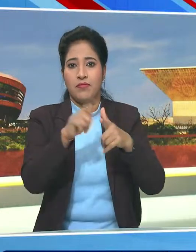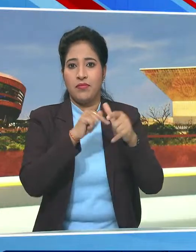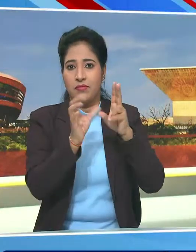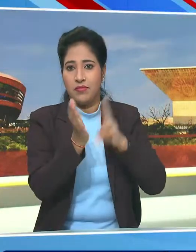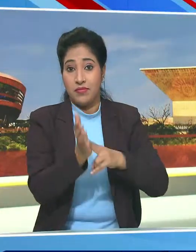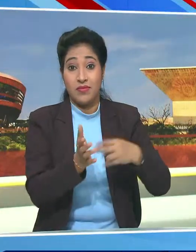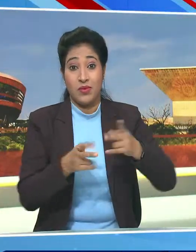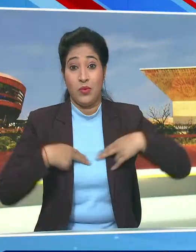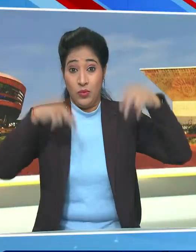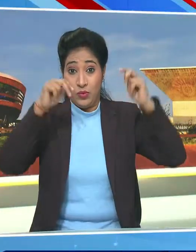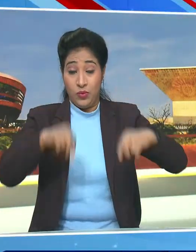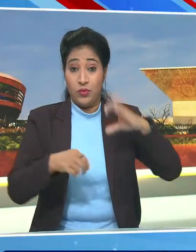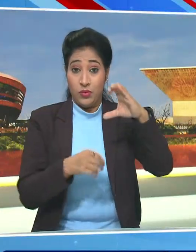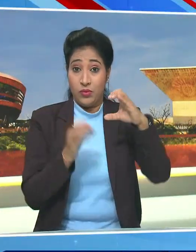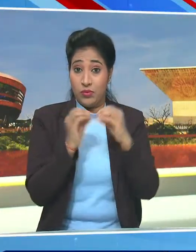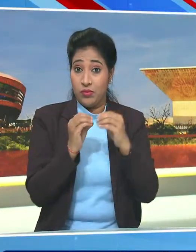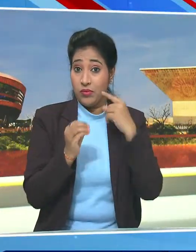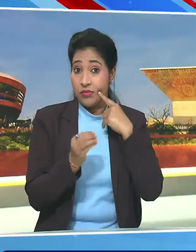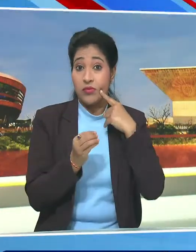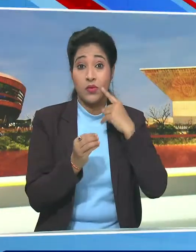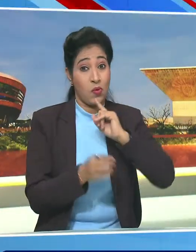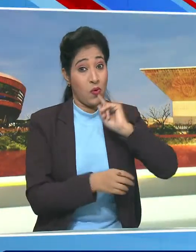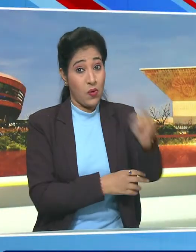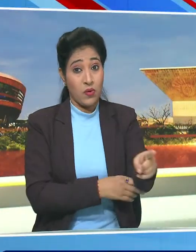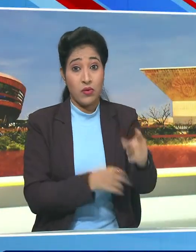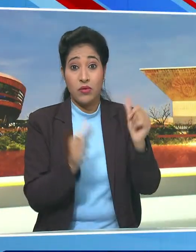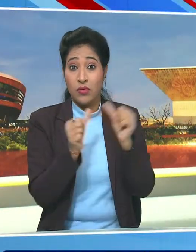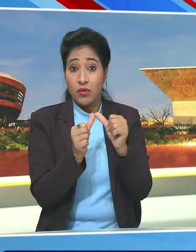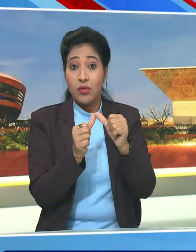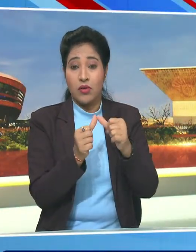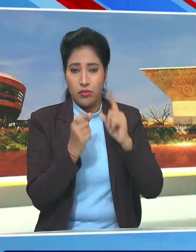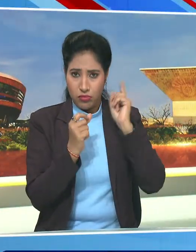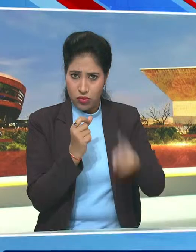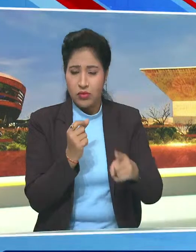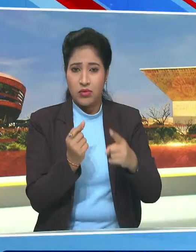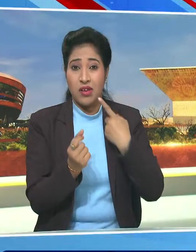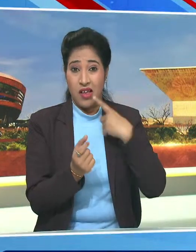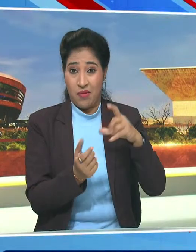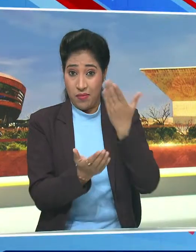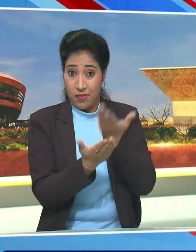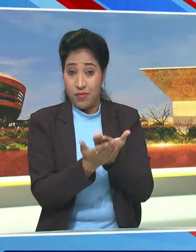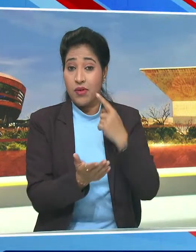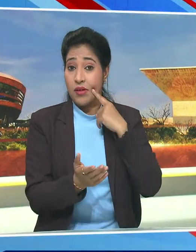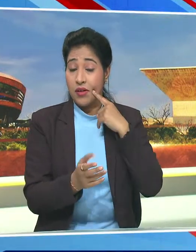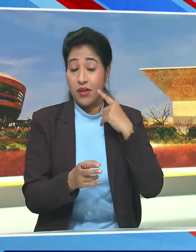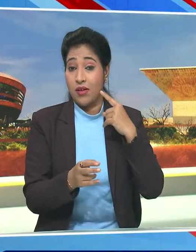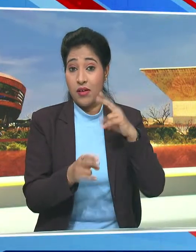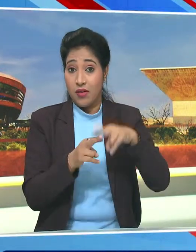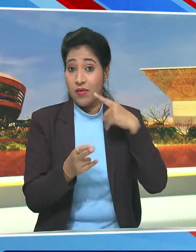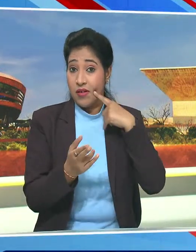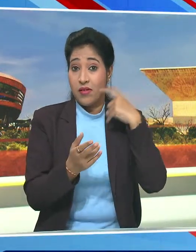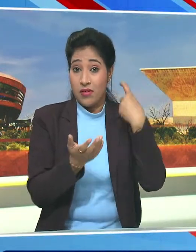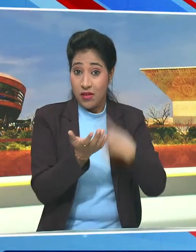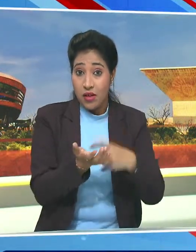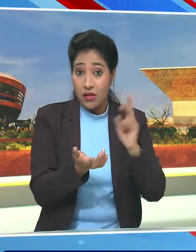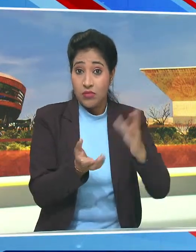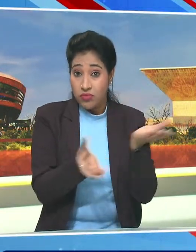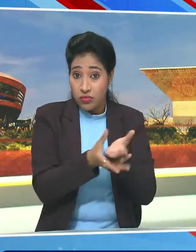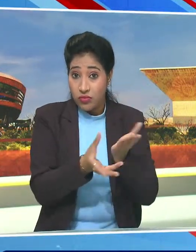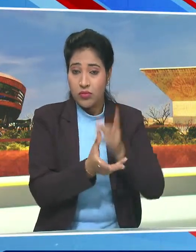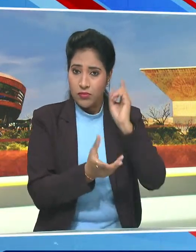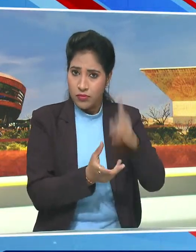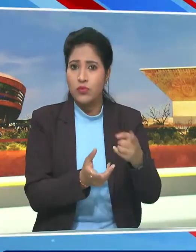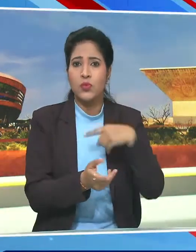ने CBI को आदेश दिया कि वो अनुप्रता के खिलाफ दाखिल चार्डशीट की कॉपी और डॉक्यूमेंट्स आरूपी को